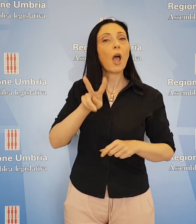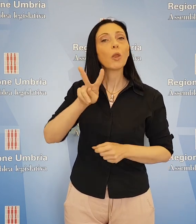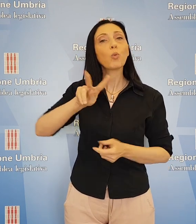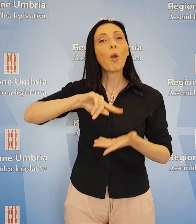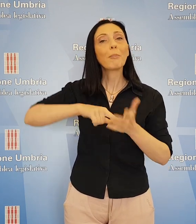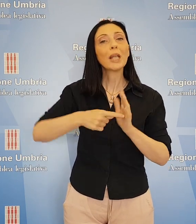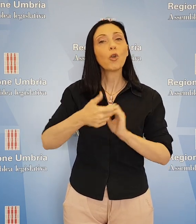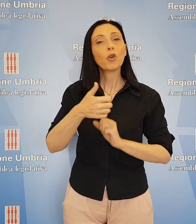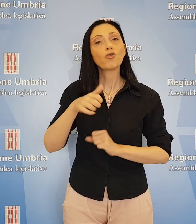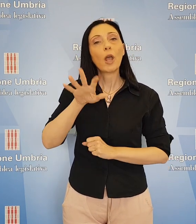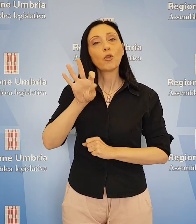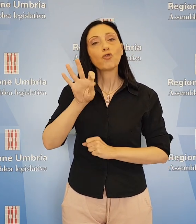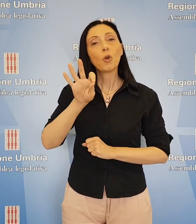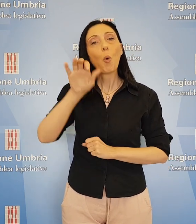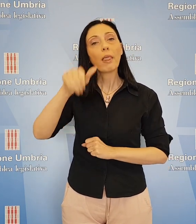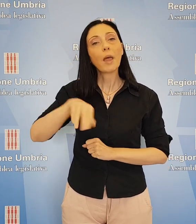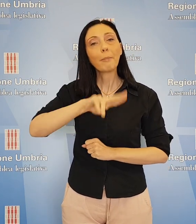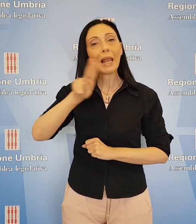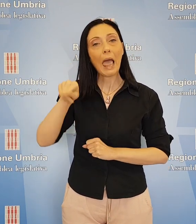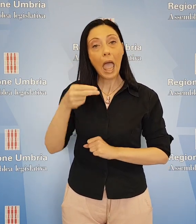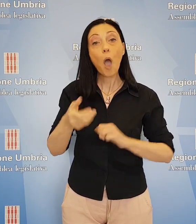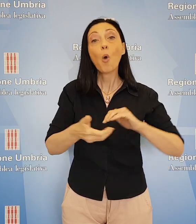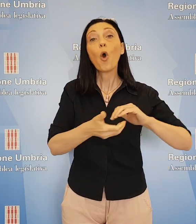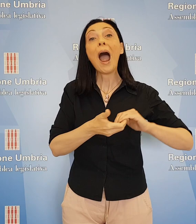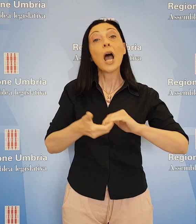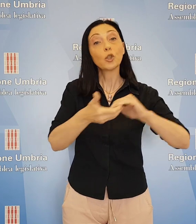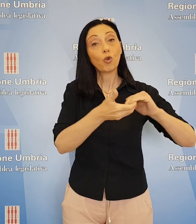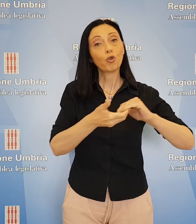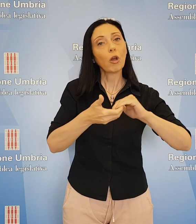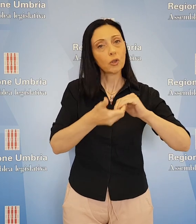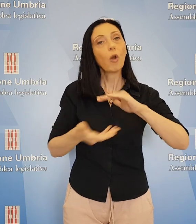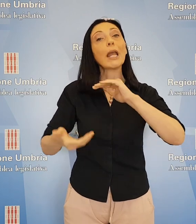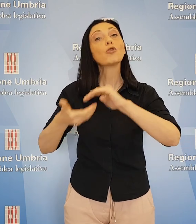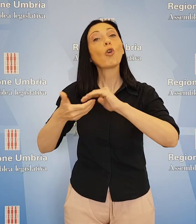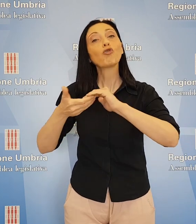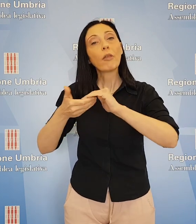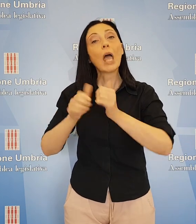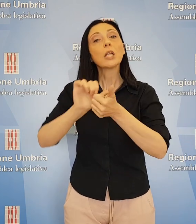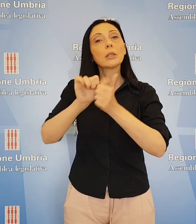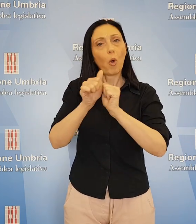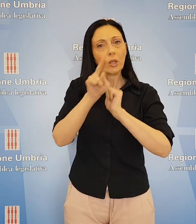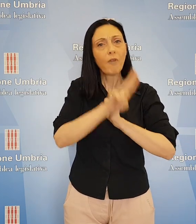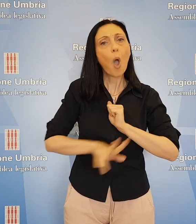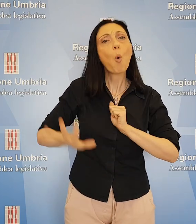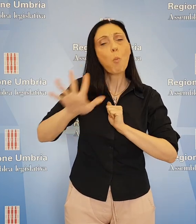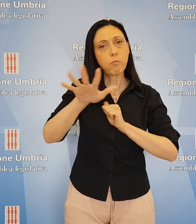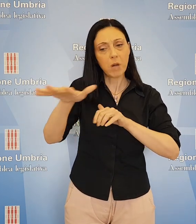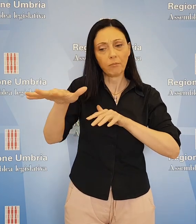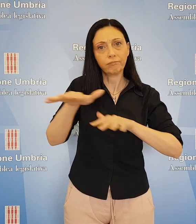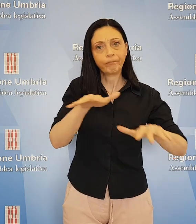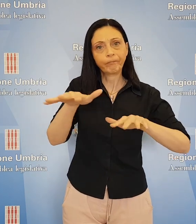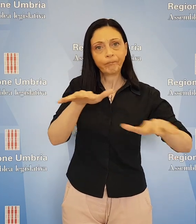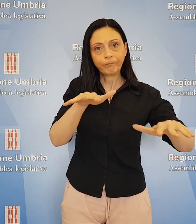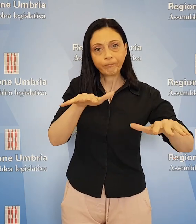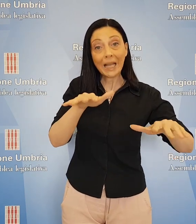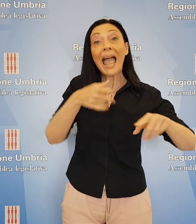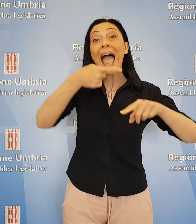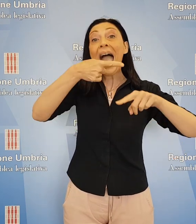.150.000 euro alle associazioni e alle società sportive operanti in Umbria, la cui attività sia stata